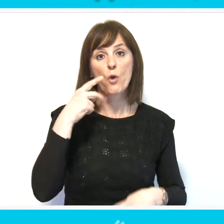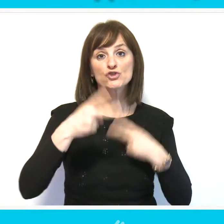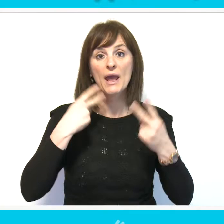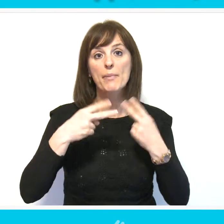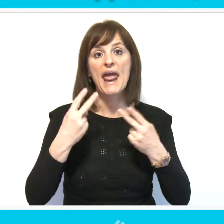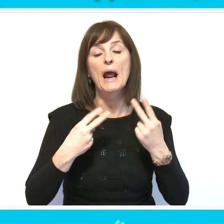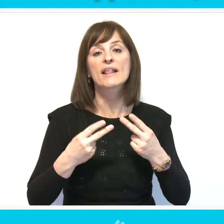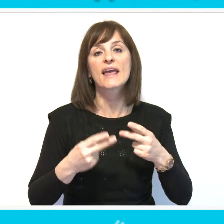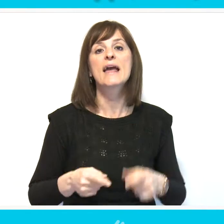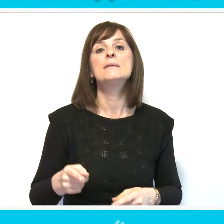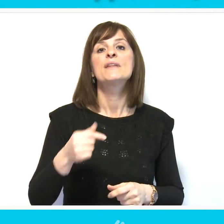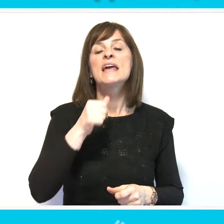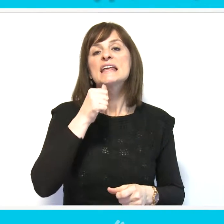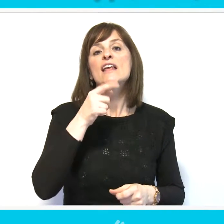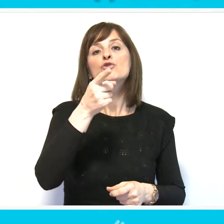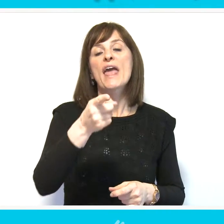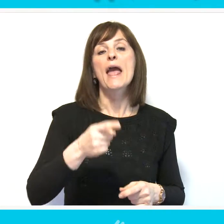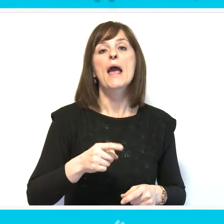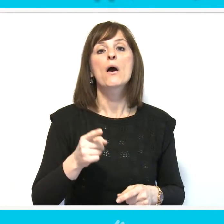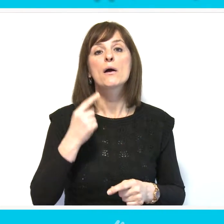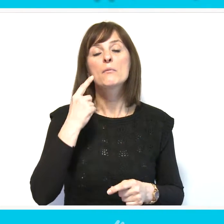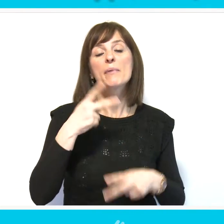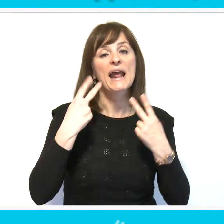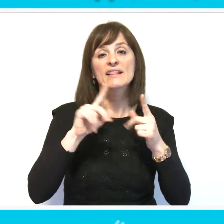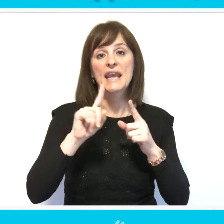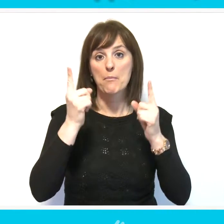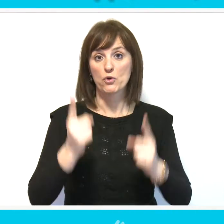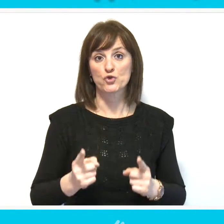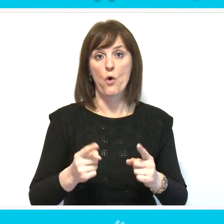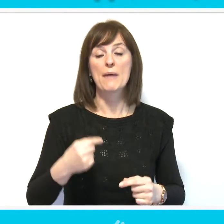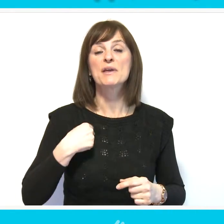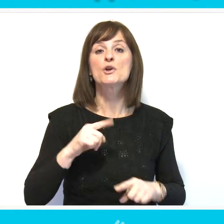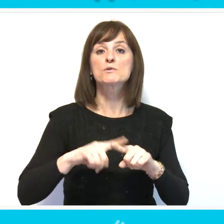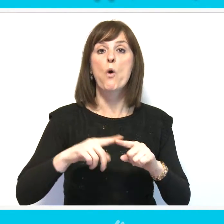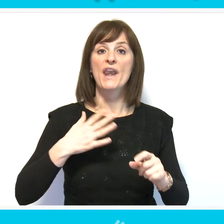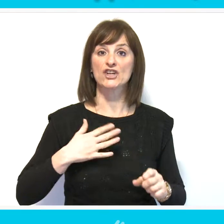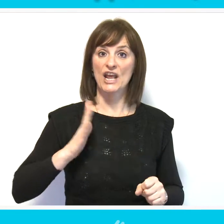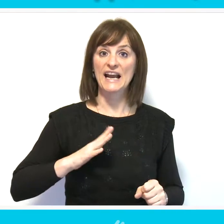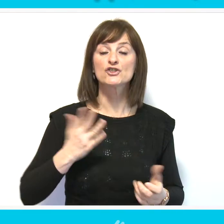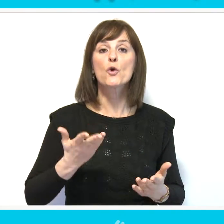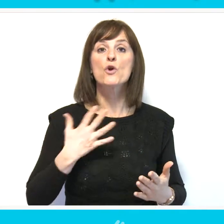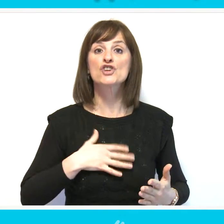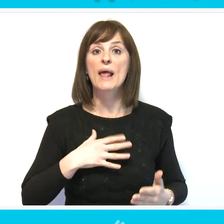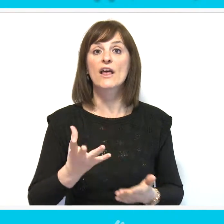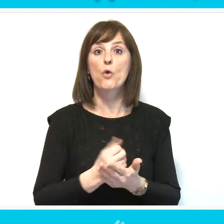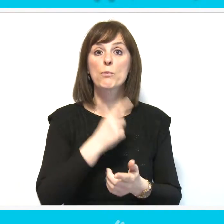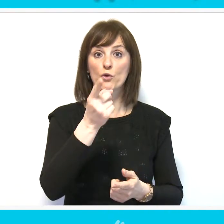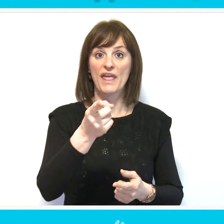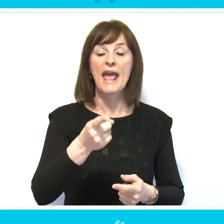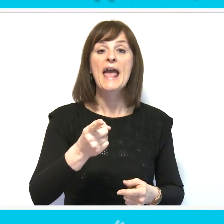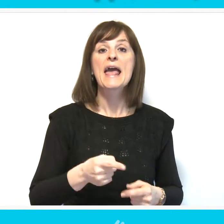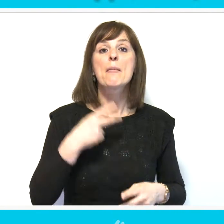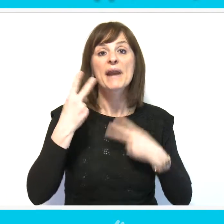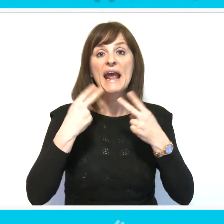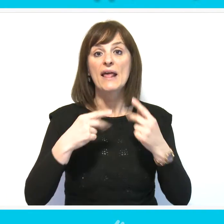jednostavno to ne može da fakturiše, te usluge ne postoje. Mi ćemo zarad naših građana koji žele da te usluge dobiju baš u Domu